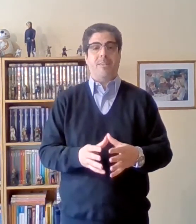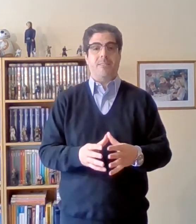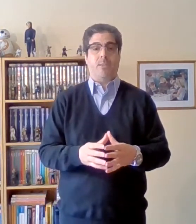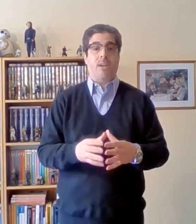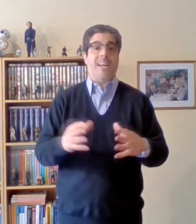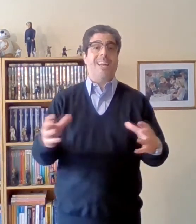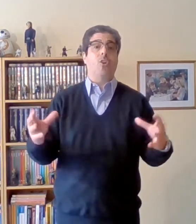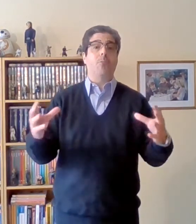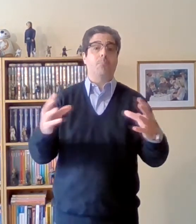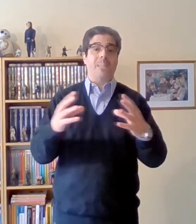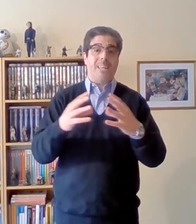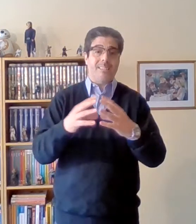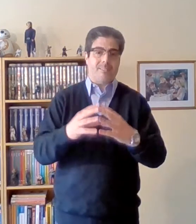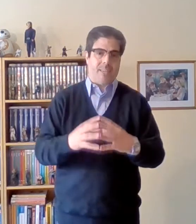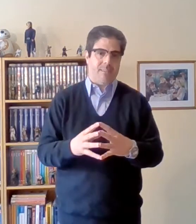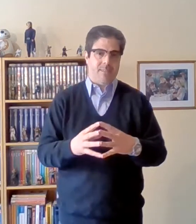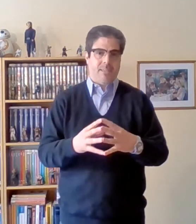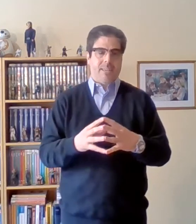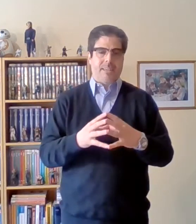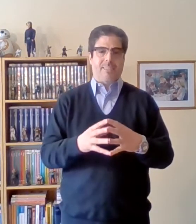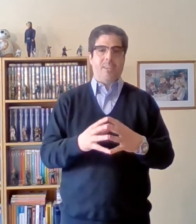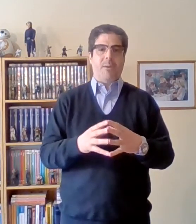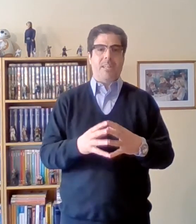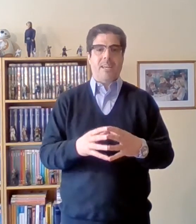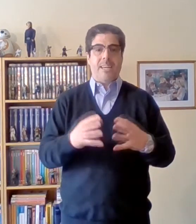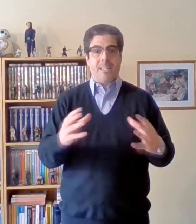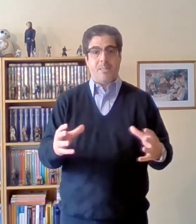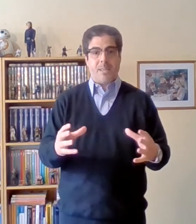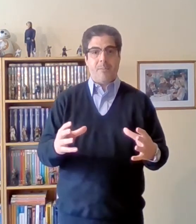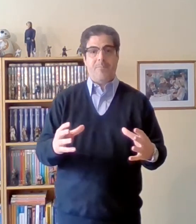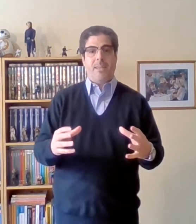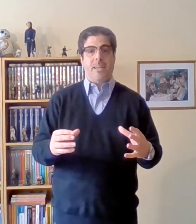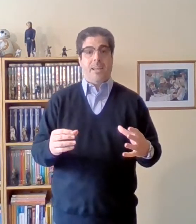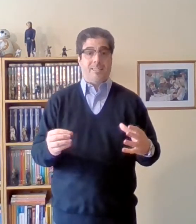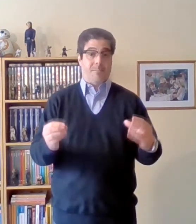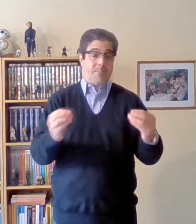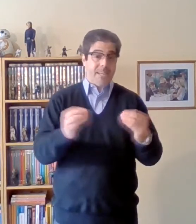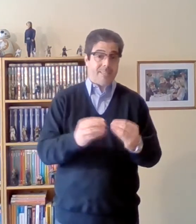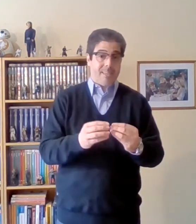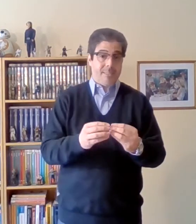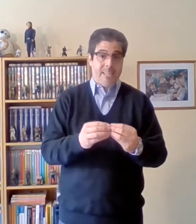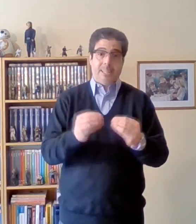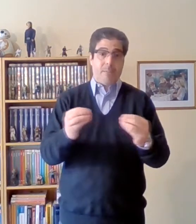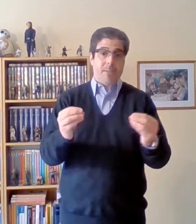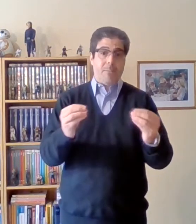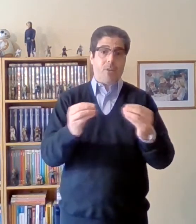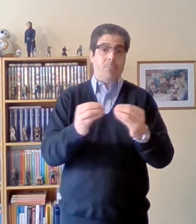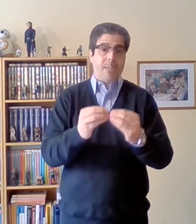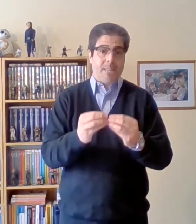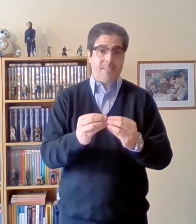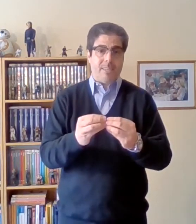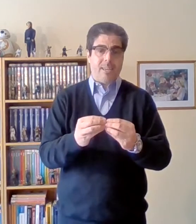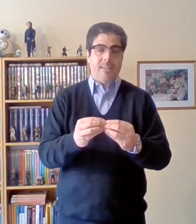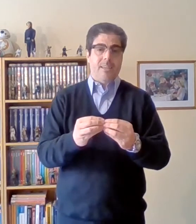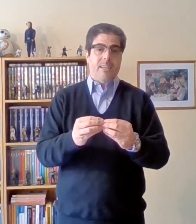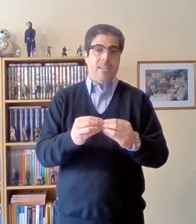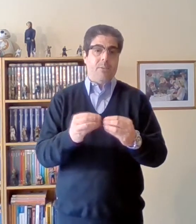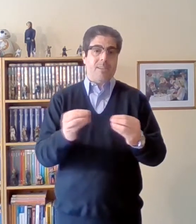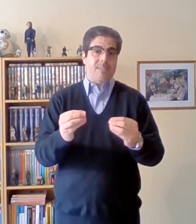de una gran competencia que se iba a dar entre las empresas y esta misma competencia iba a hacer